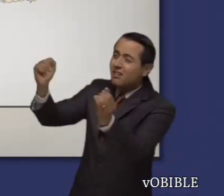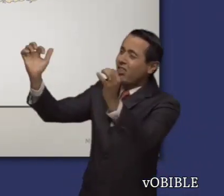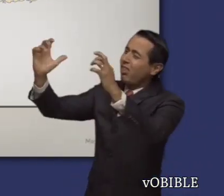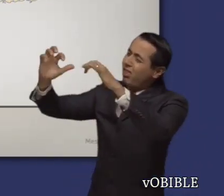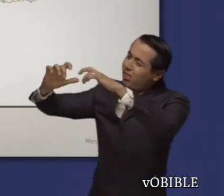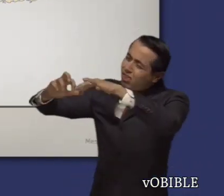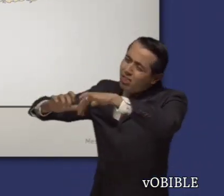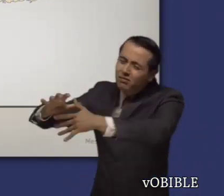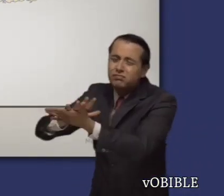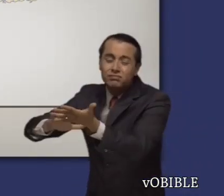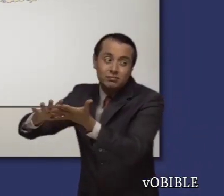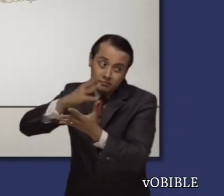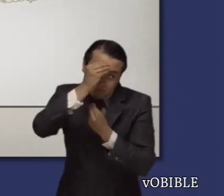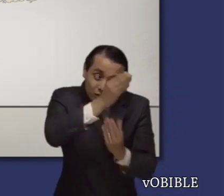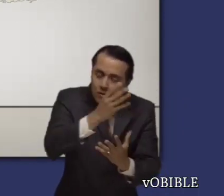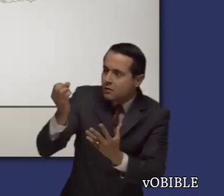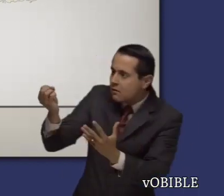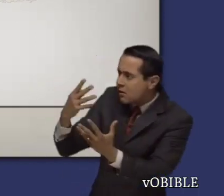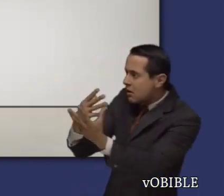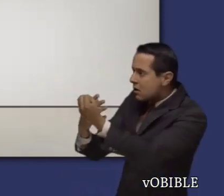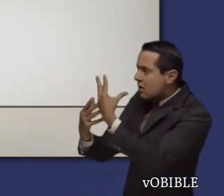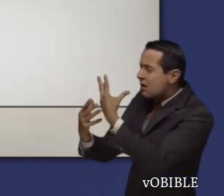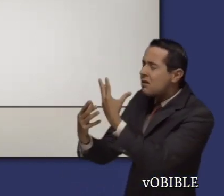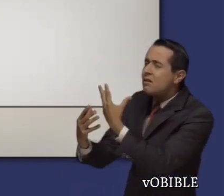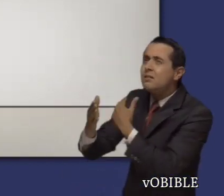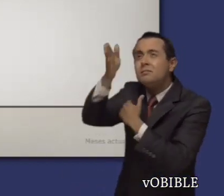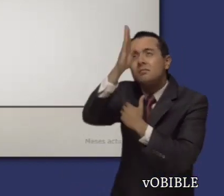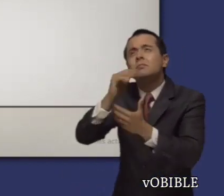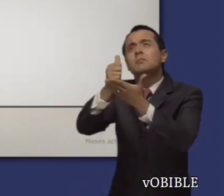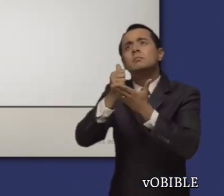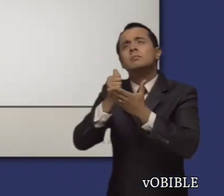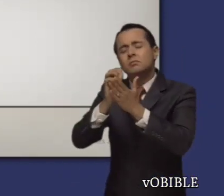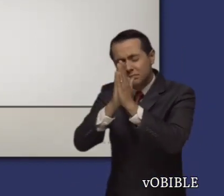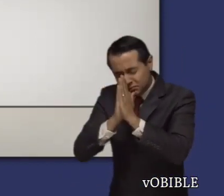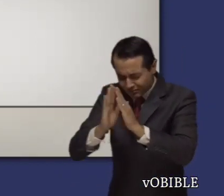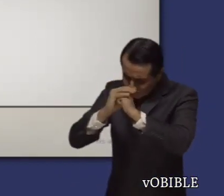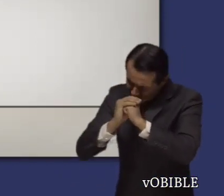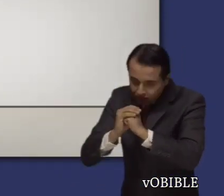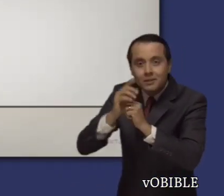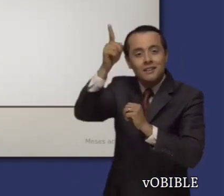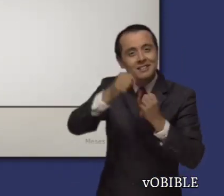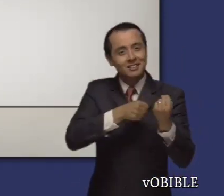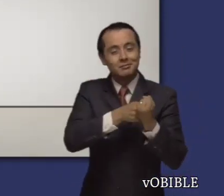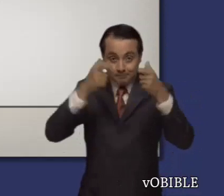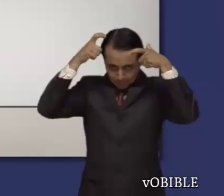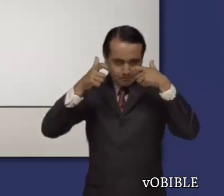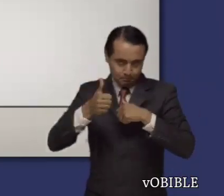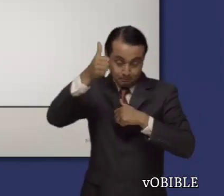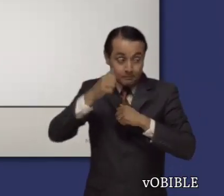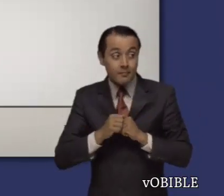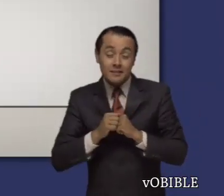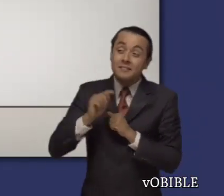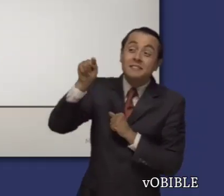Nehemias le oró a Dios para saber qué hacer. Dios respondió su oración. El rey Persa lo envió a Jerusalén como gobernador